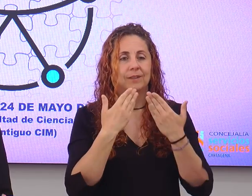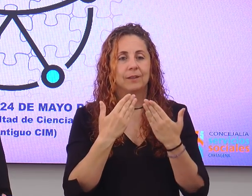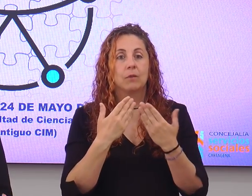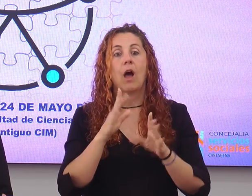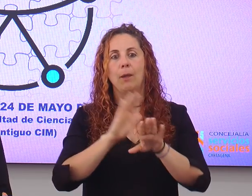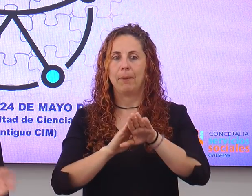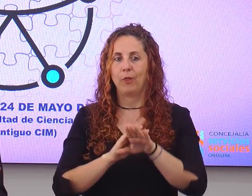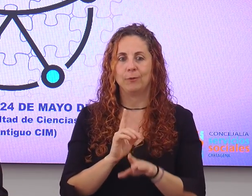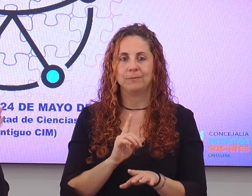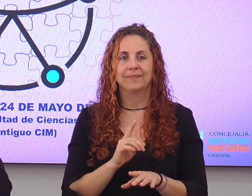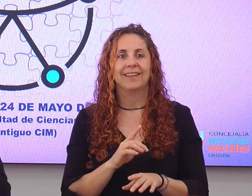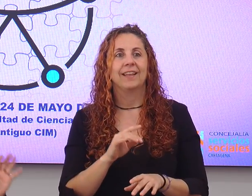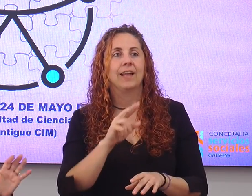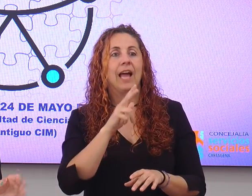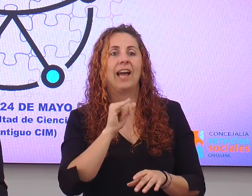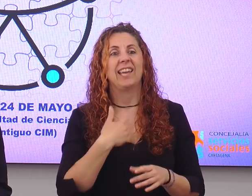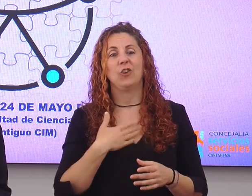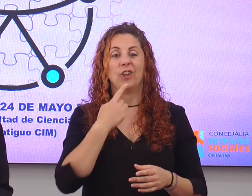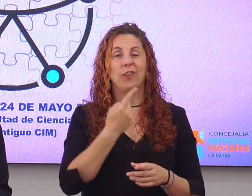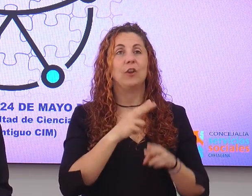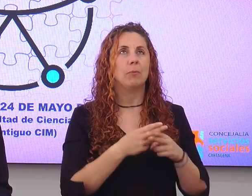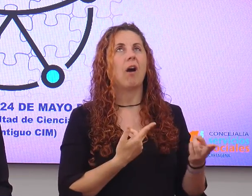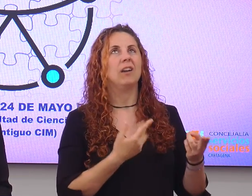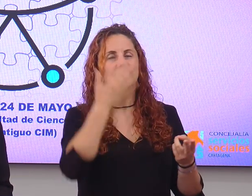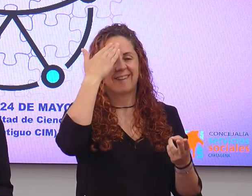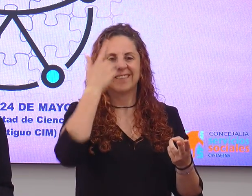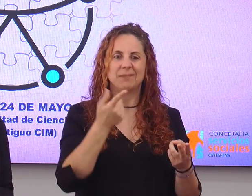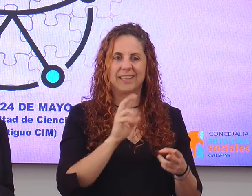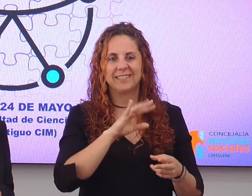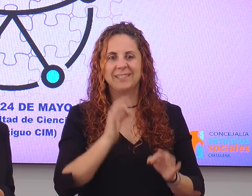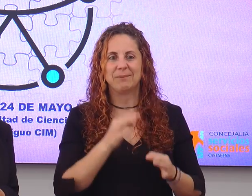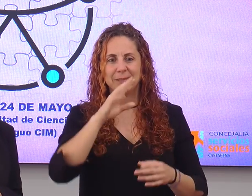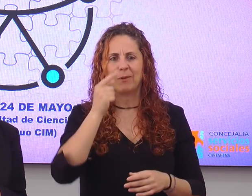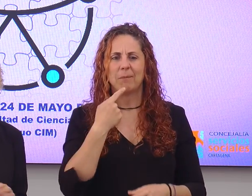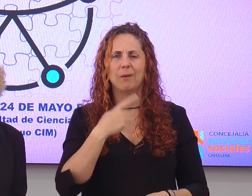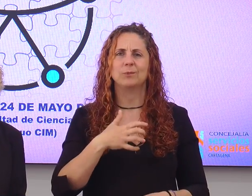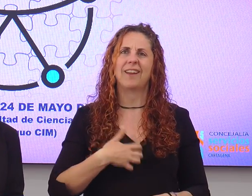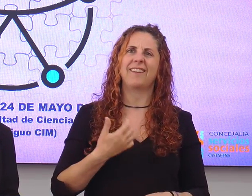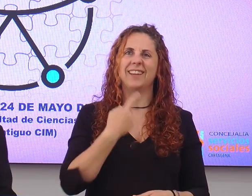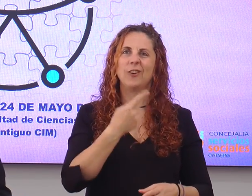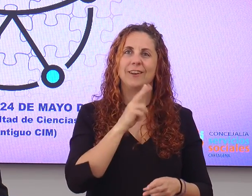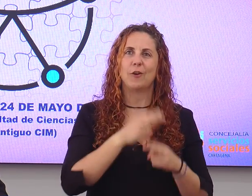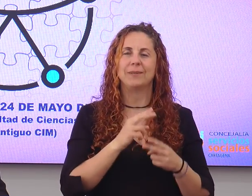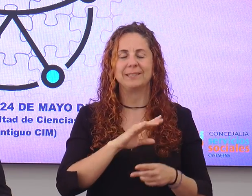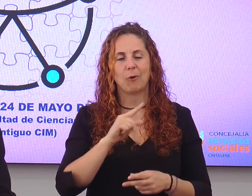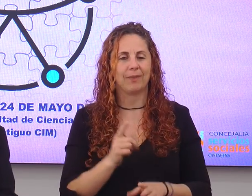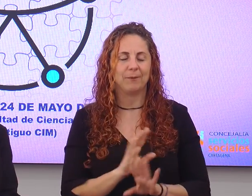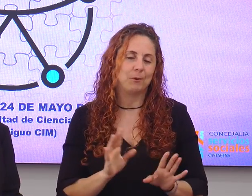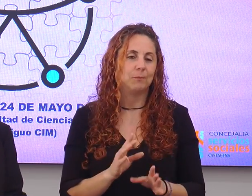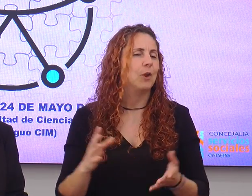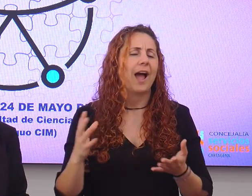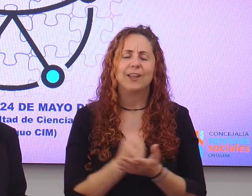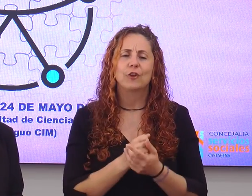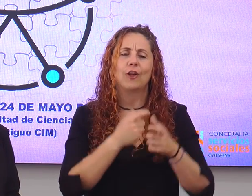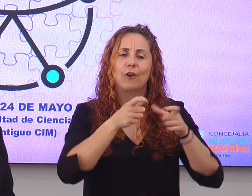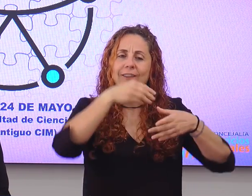Perdón, ay, Javi, no quiero nombrar a nadie porque luego siempre sé que se me olvida y me da muchísima rabia que se me olviden nombres. Pero bueno, a